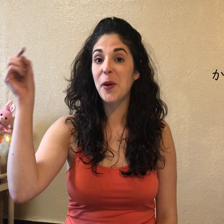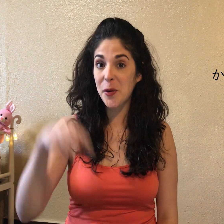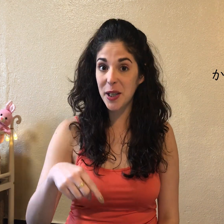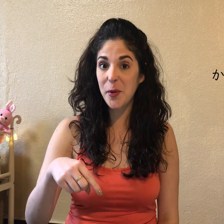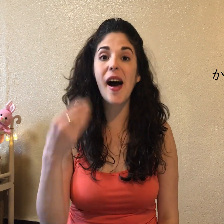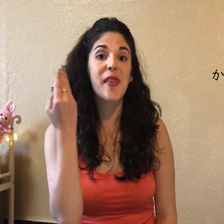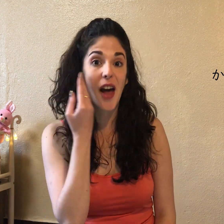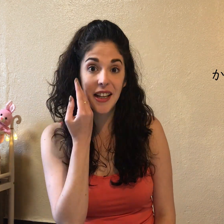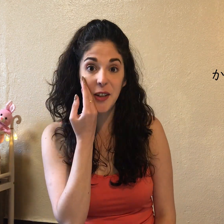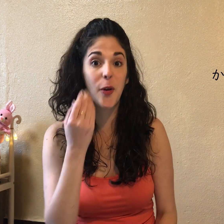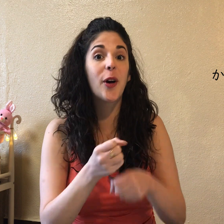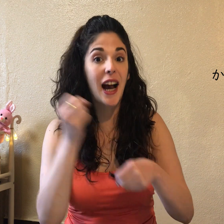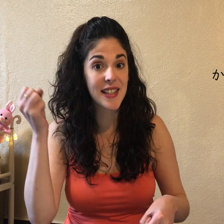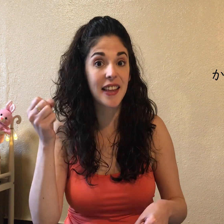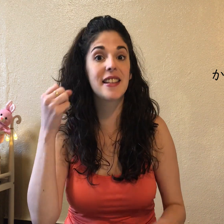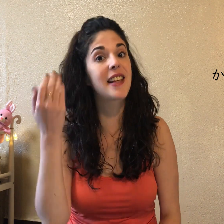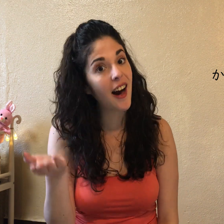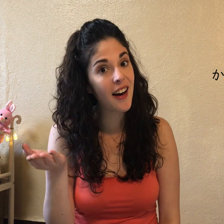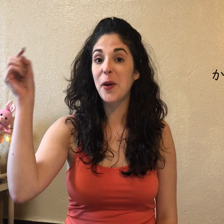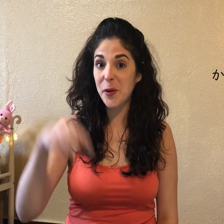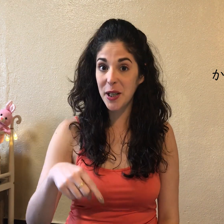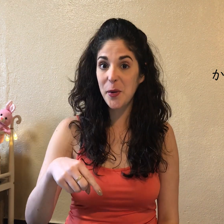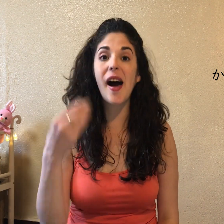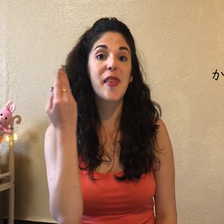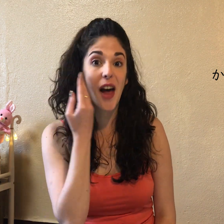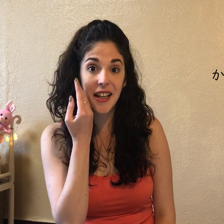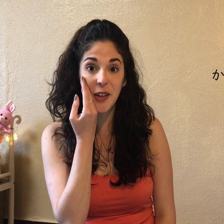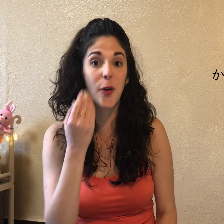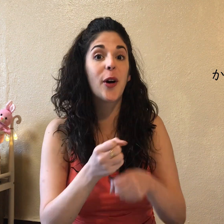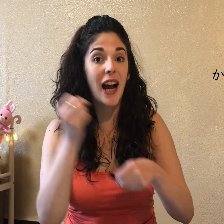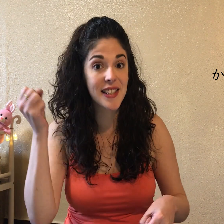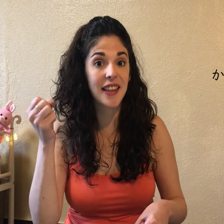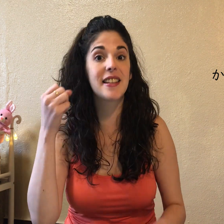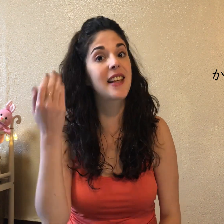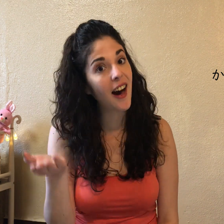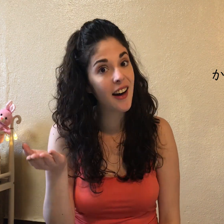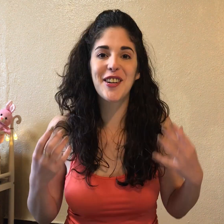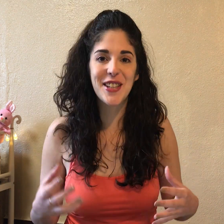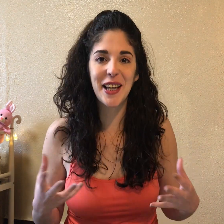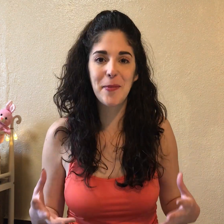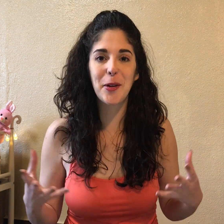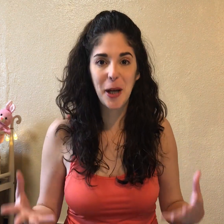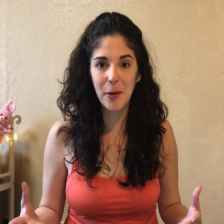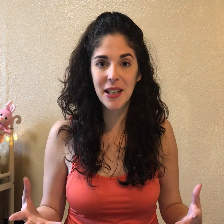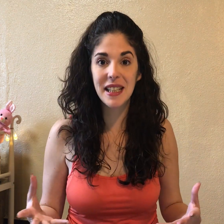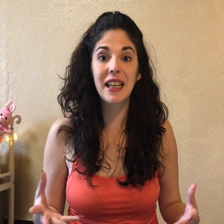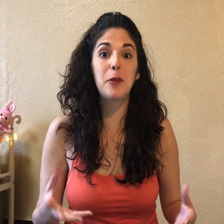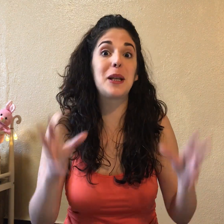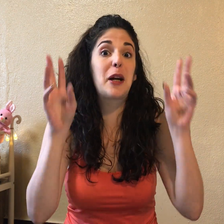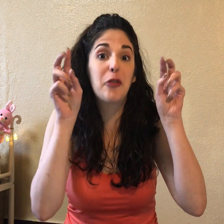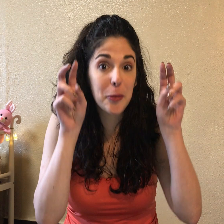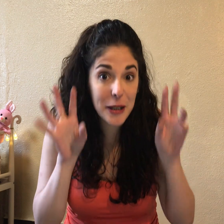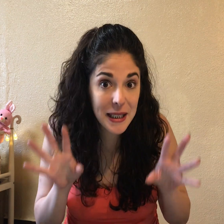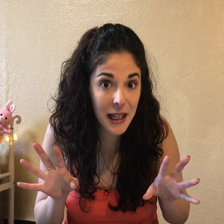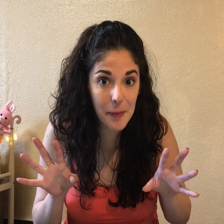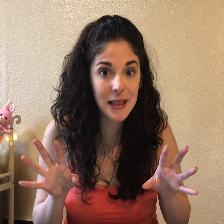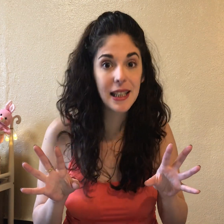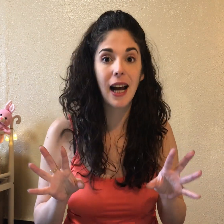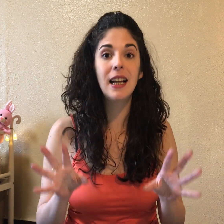Kore ba dare no kasa desu ka? Kore ba dare no kasa desu ka? O sea que podríamos decir que nuestra formulita gramatical